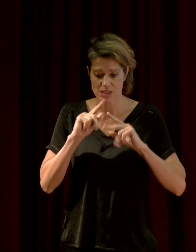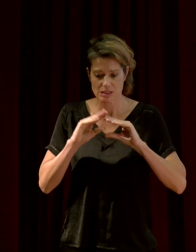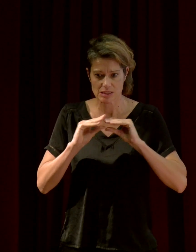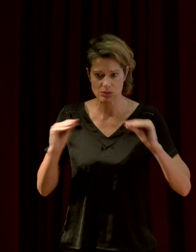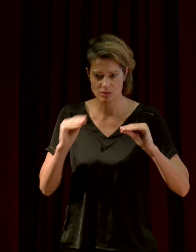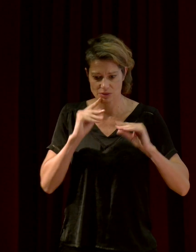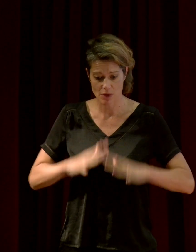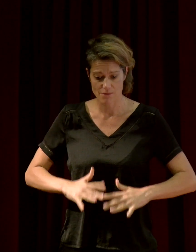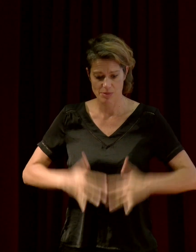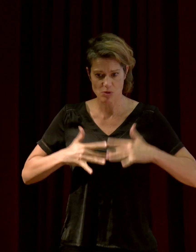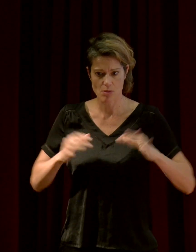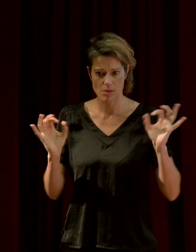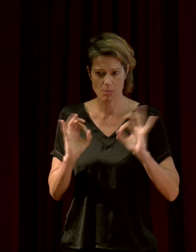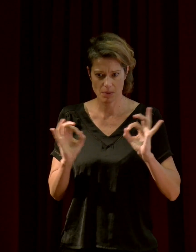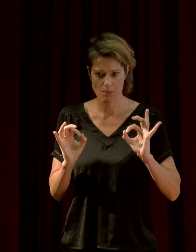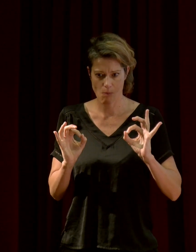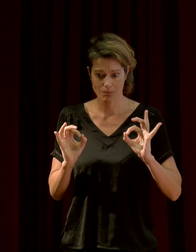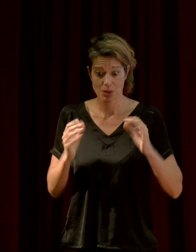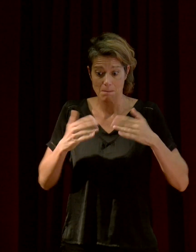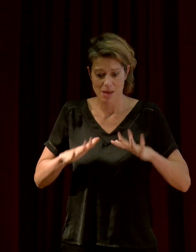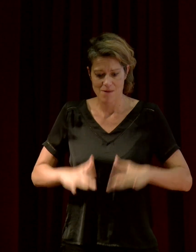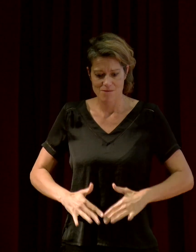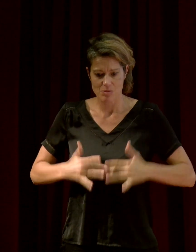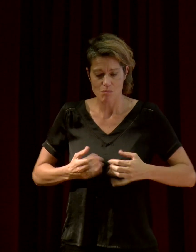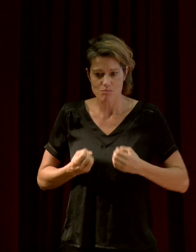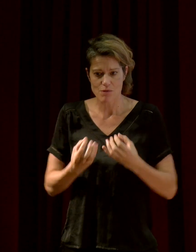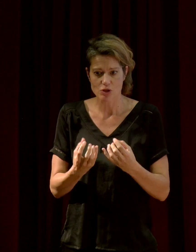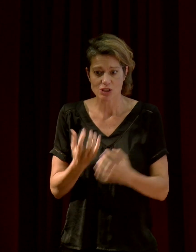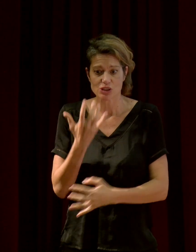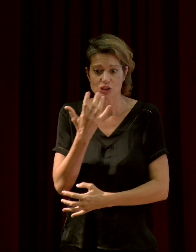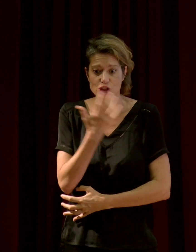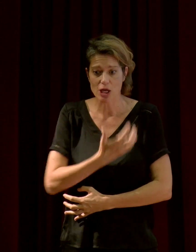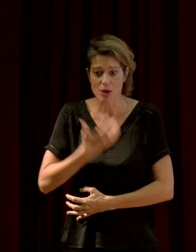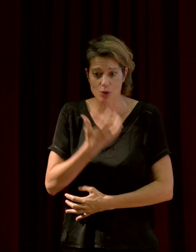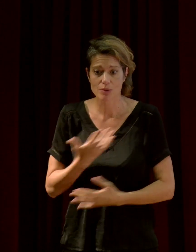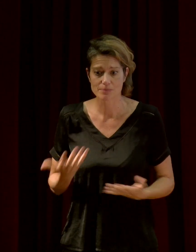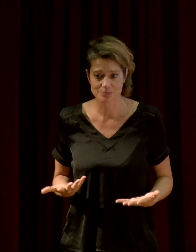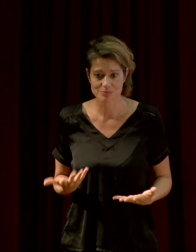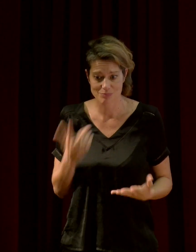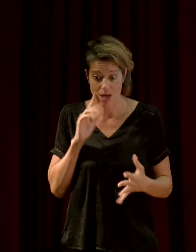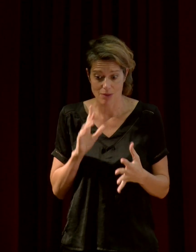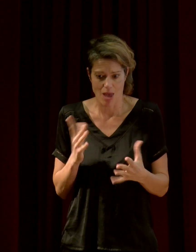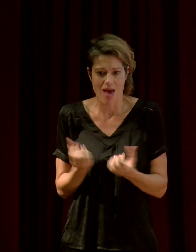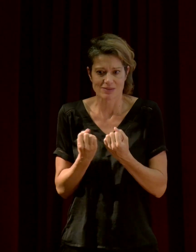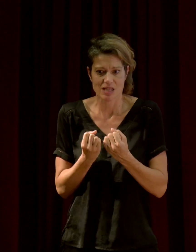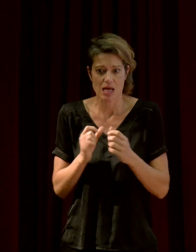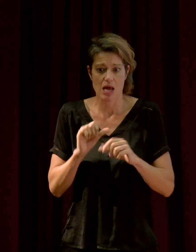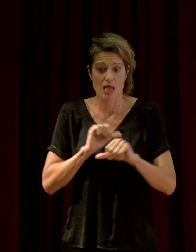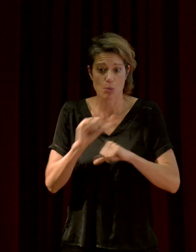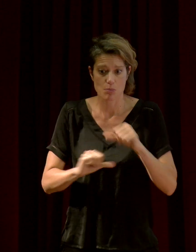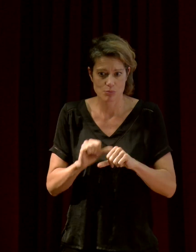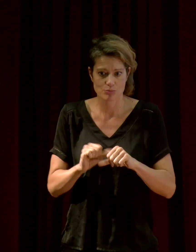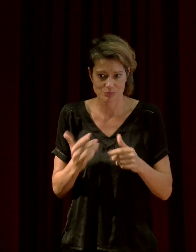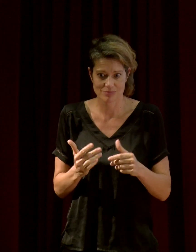vibration provoque chaleur par l'activité atomique, existe-t-il un rapport prévisible entre silence